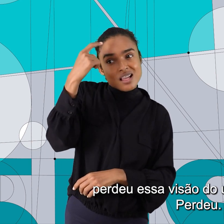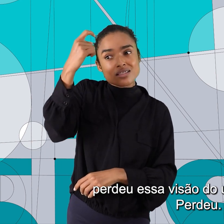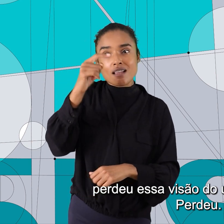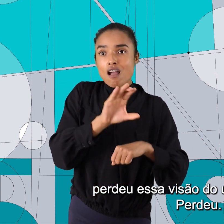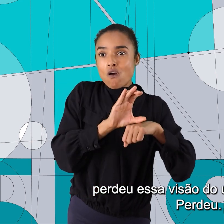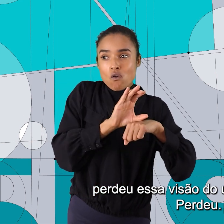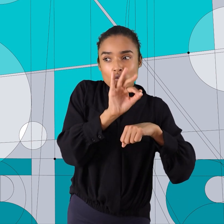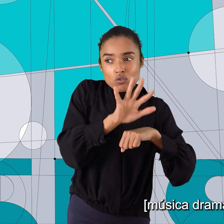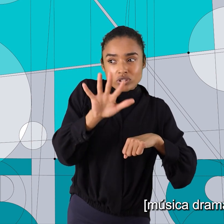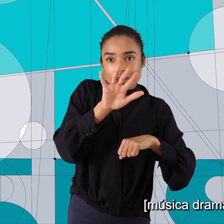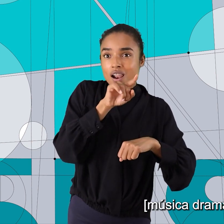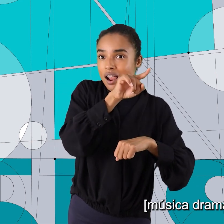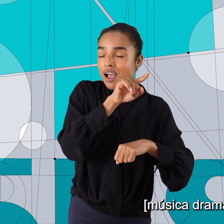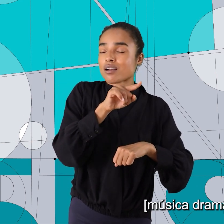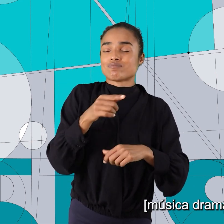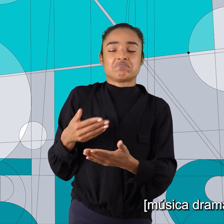público, perdeu.